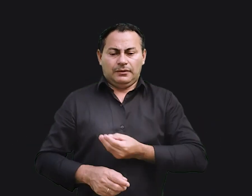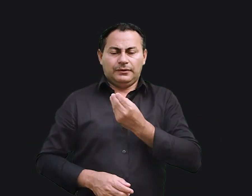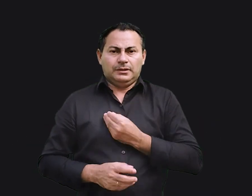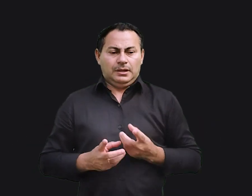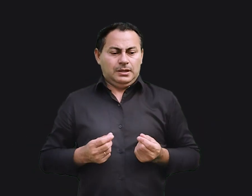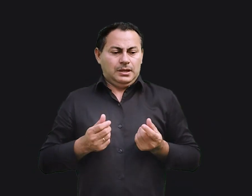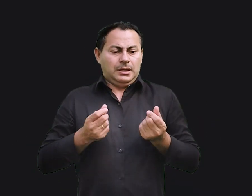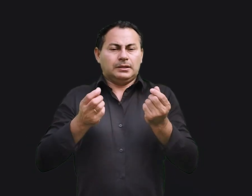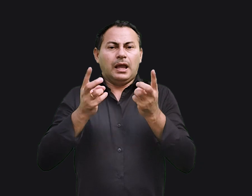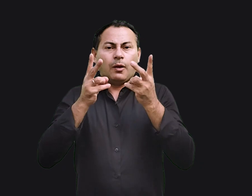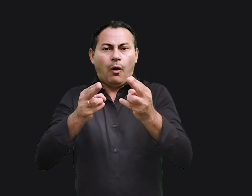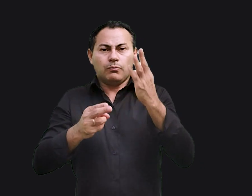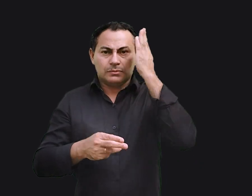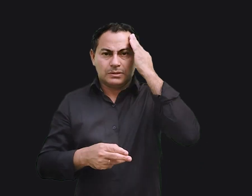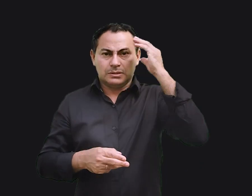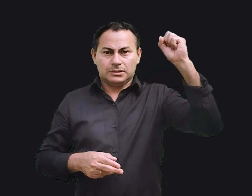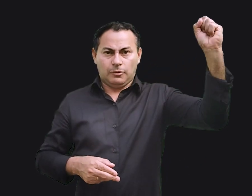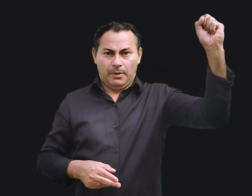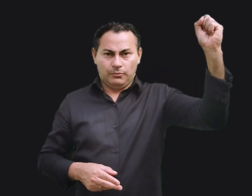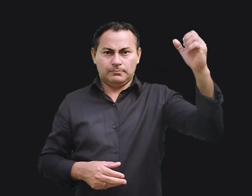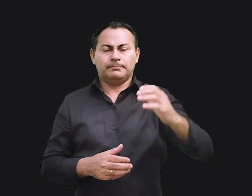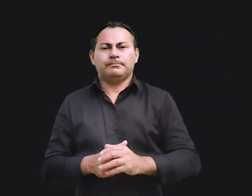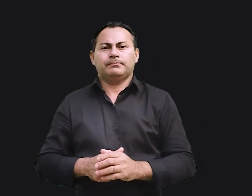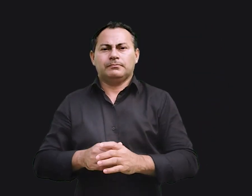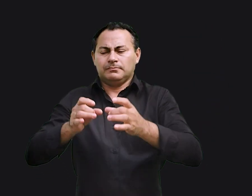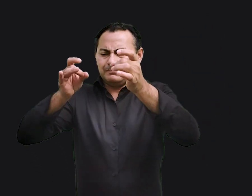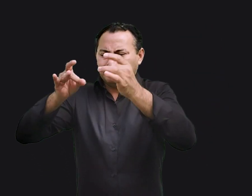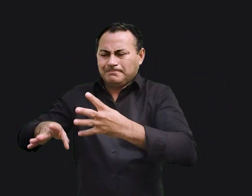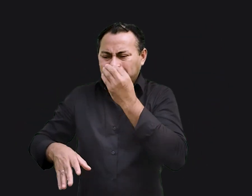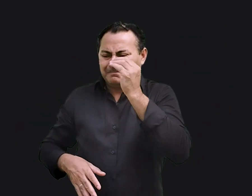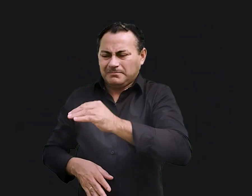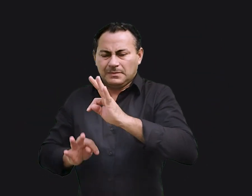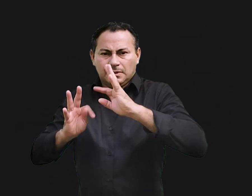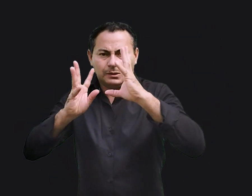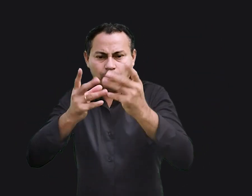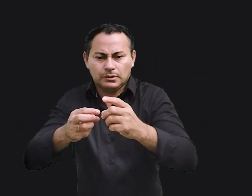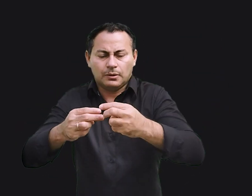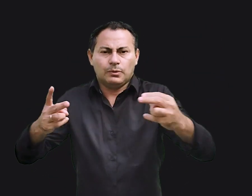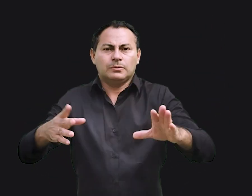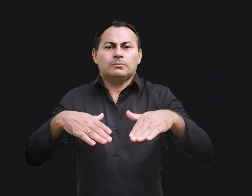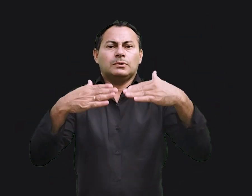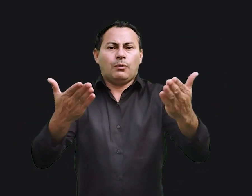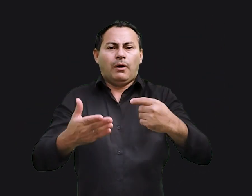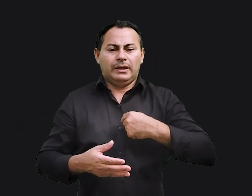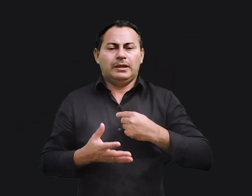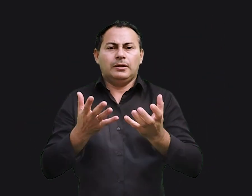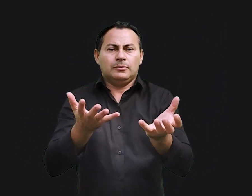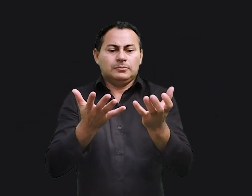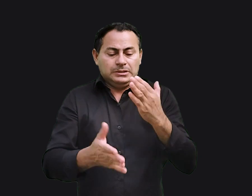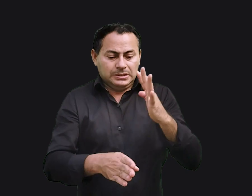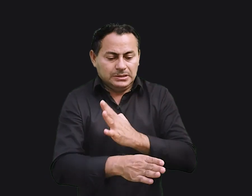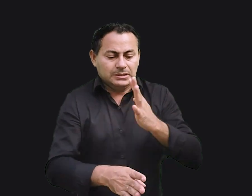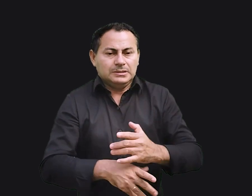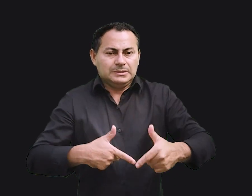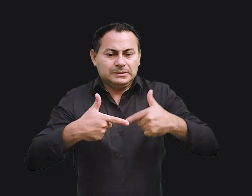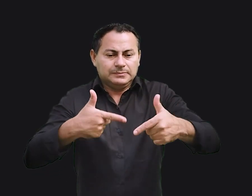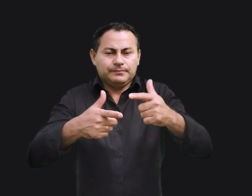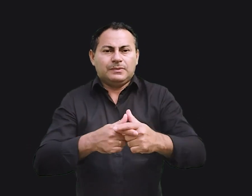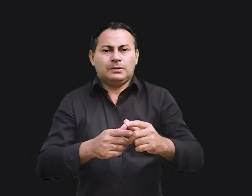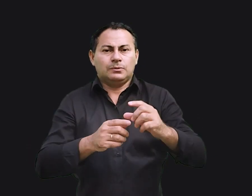em riquezas quanto Salomão. Desprezei todas as coisas pelas quais eu tanto me esforçara debaixo do